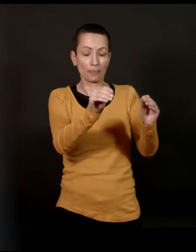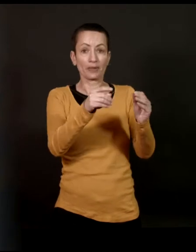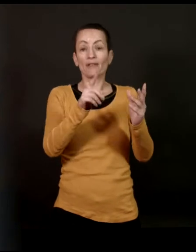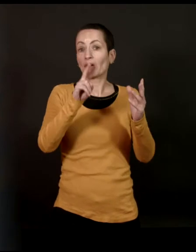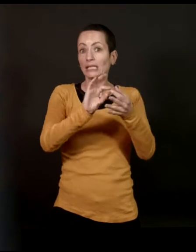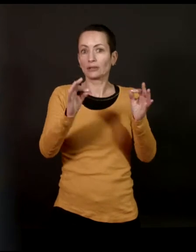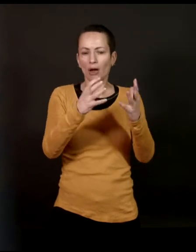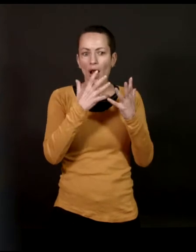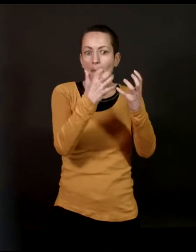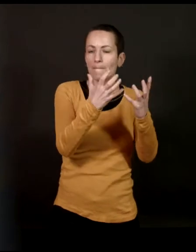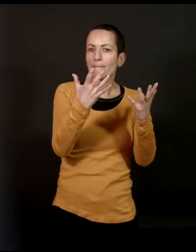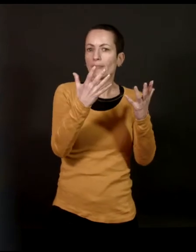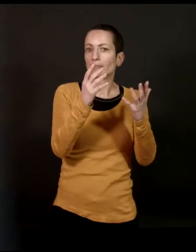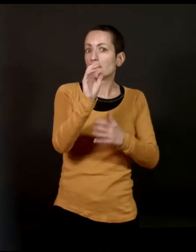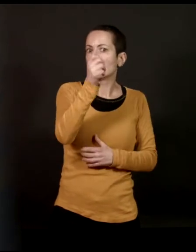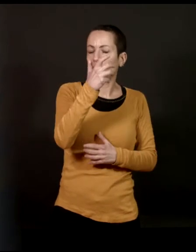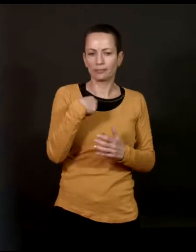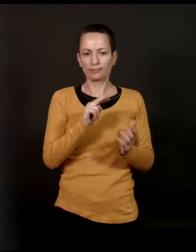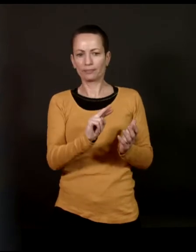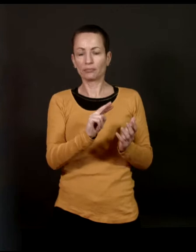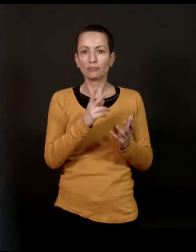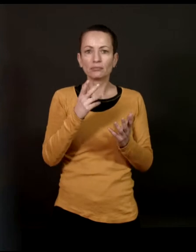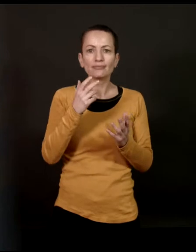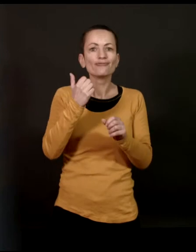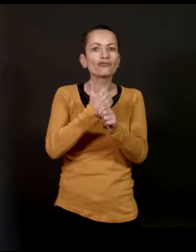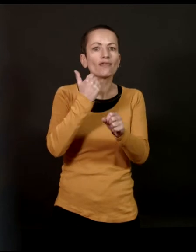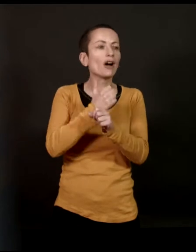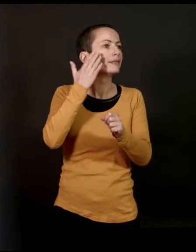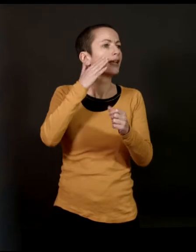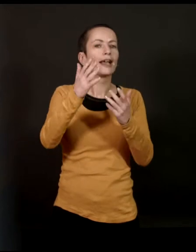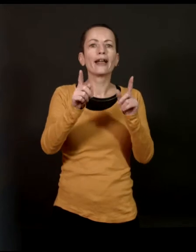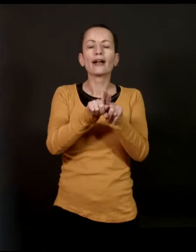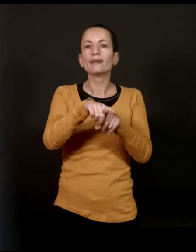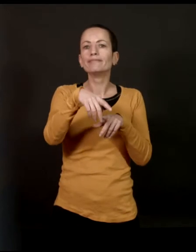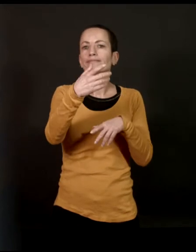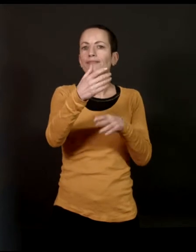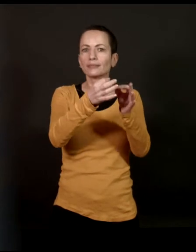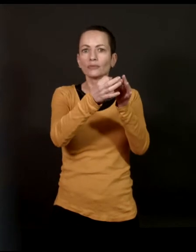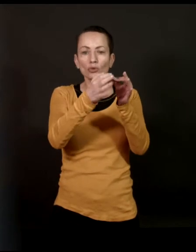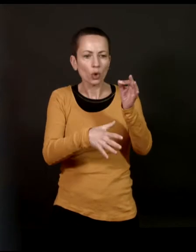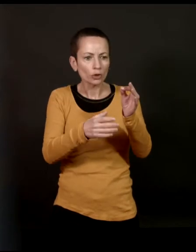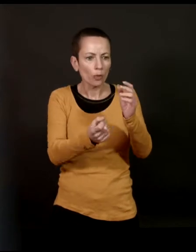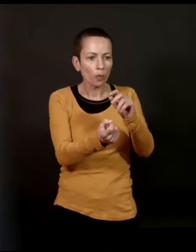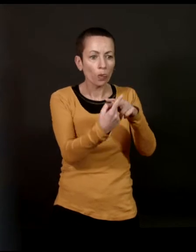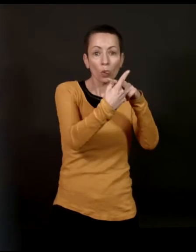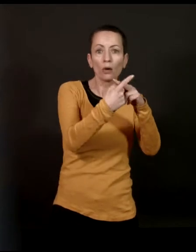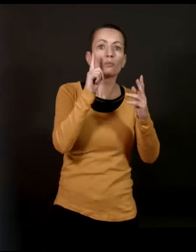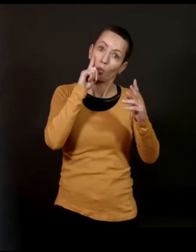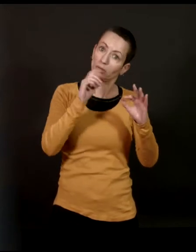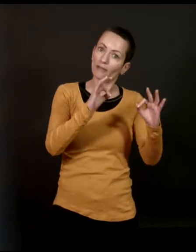dans cette histoire-là davantage que comme déclencheur, c'était de me dire chaque fois qu'il y avait une solution qui apparaissait, puisque c'est